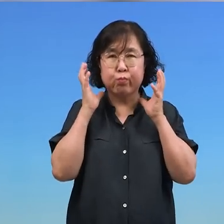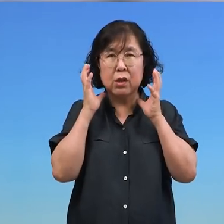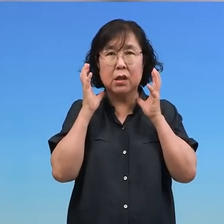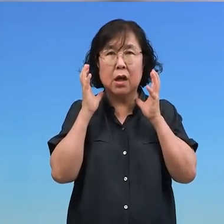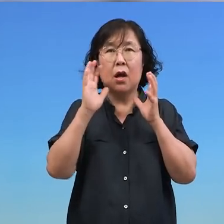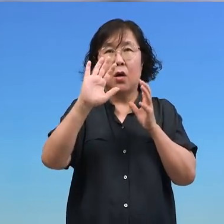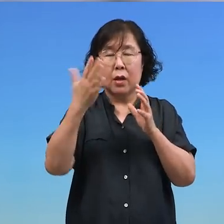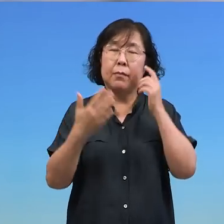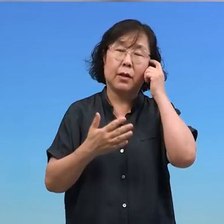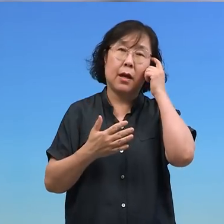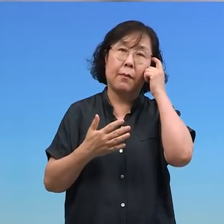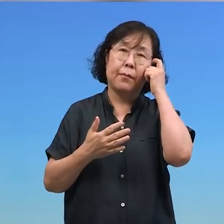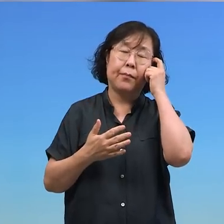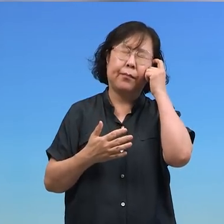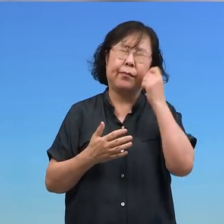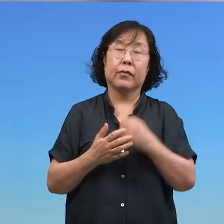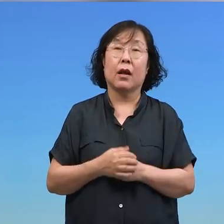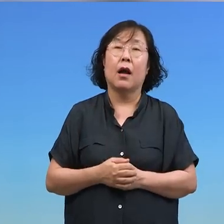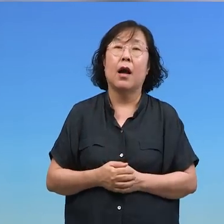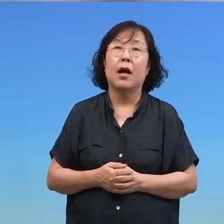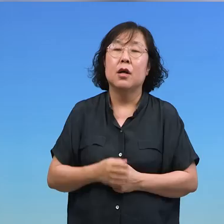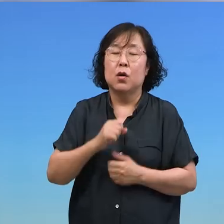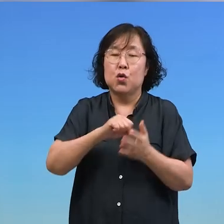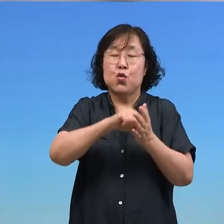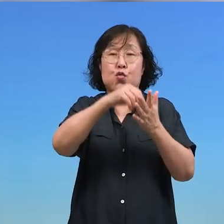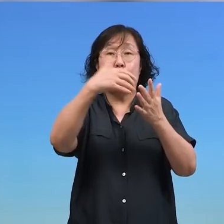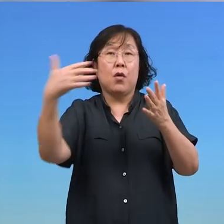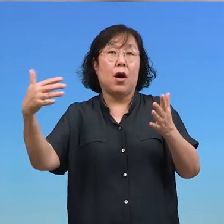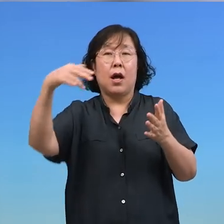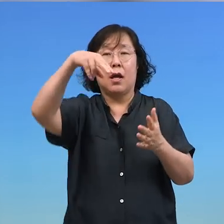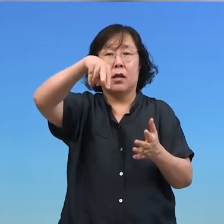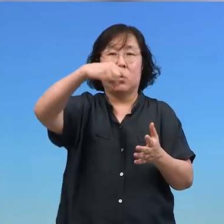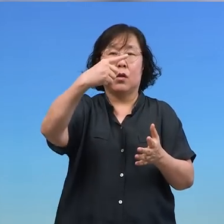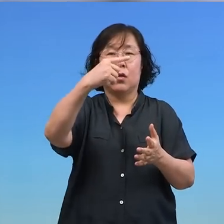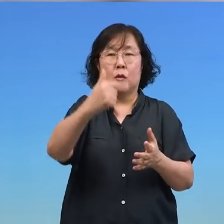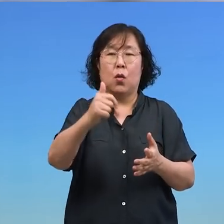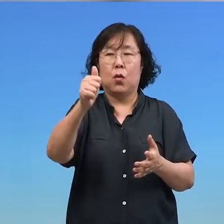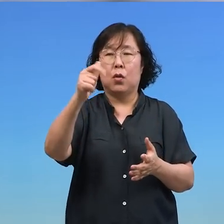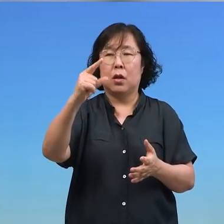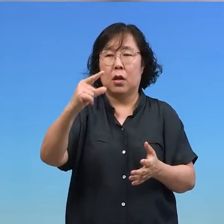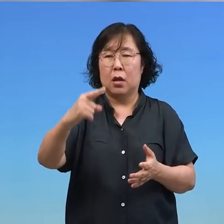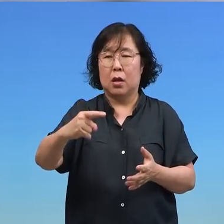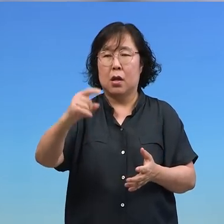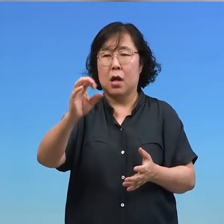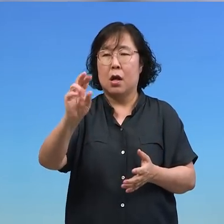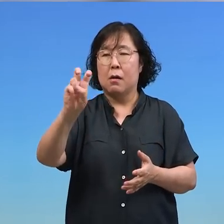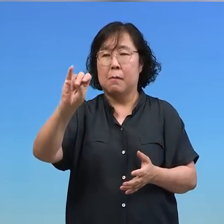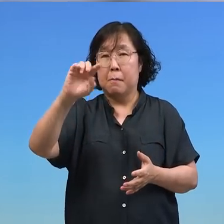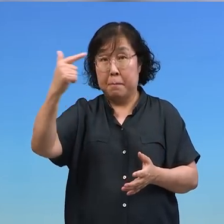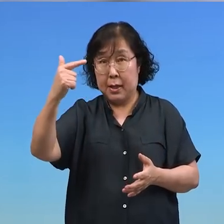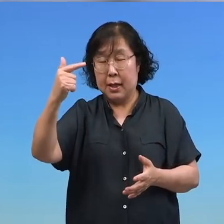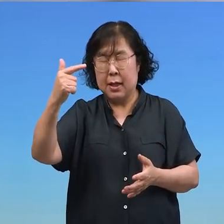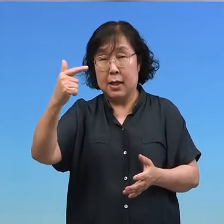얘기예요 손흥민 선수가 아시아 최초로 프리미어리그 득점왕에 올랐는데요